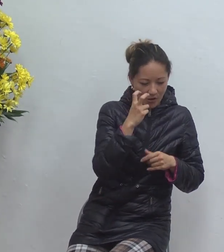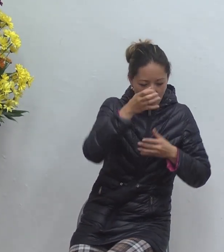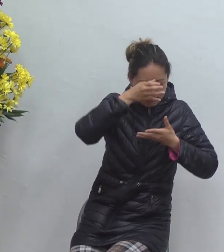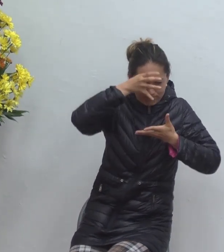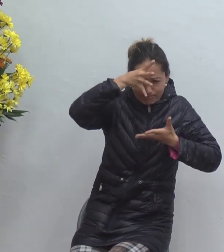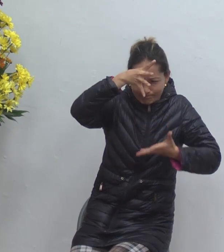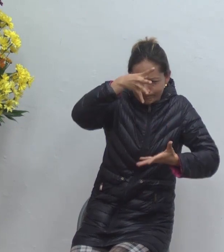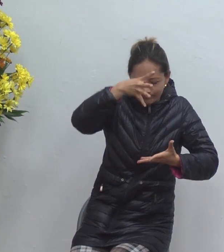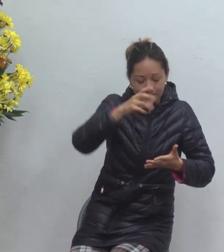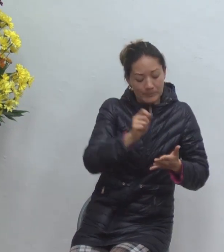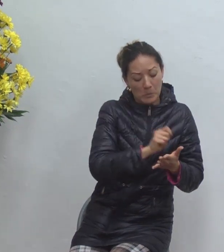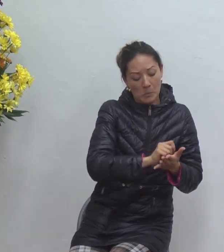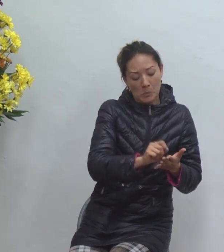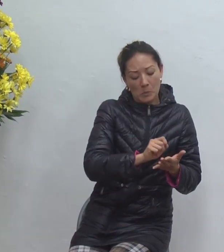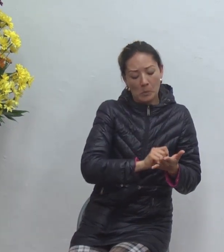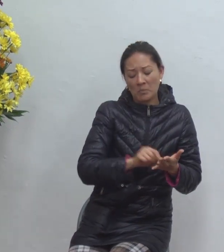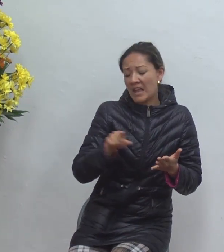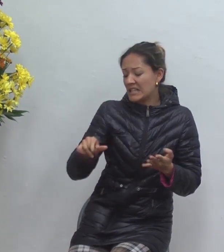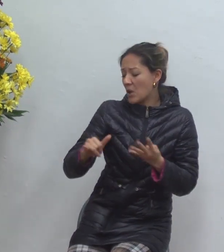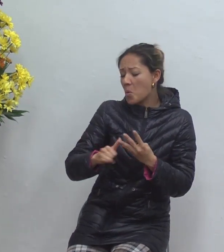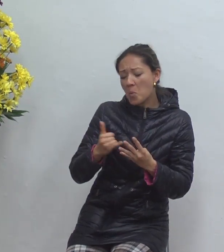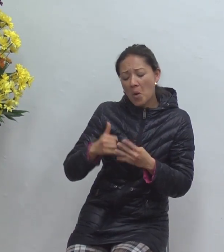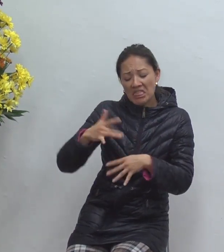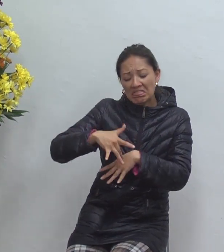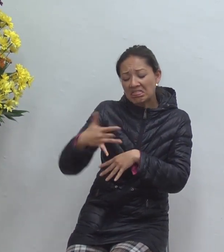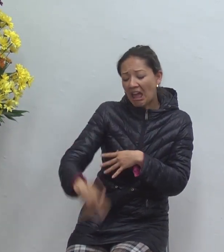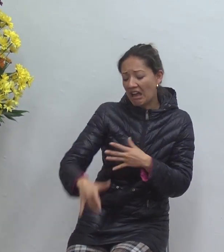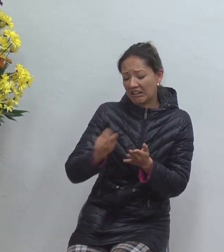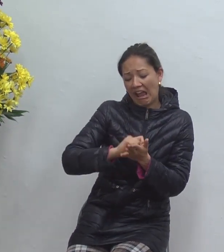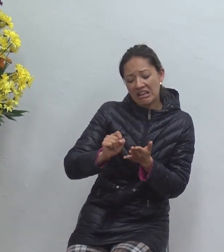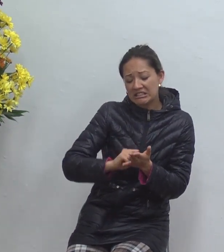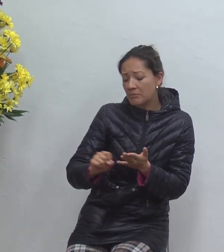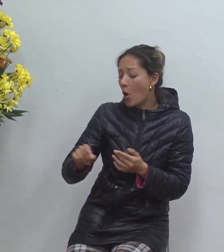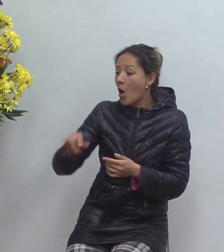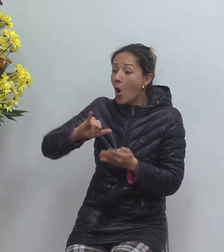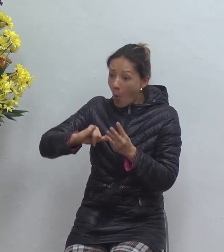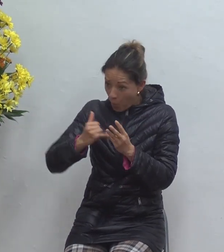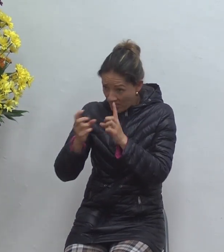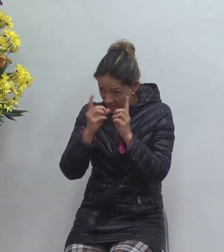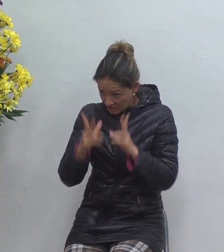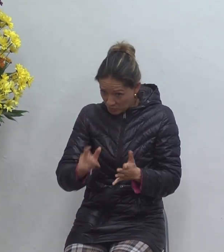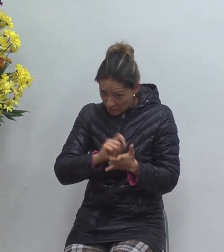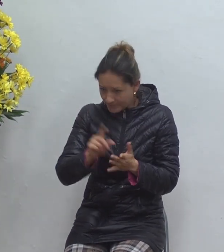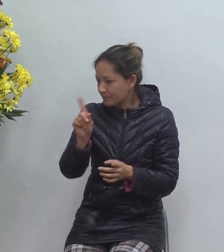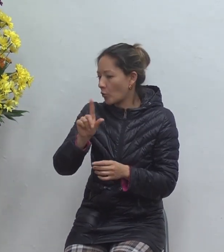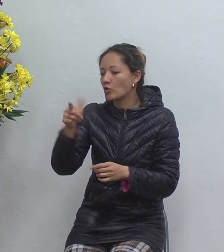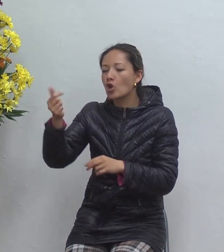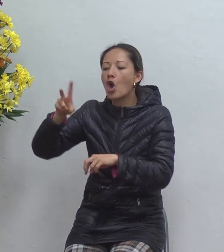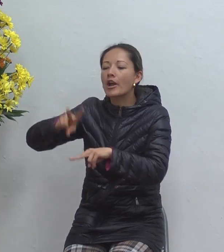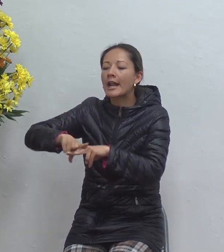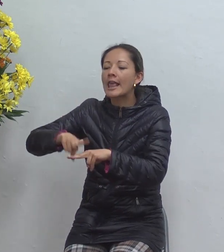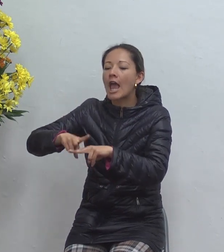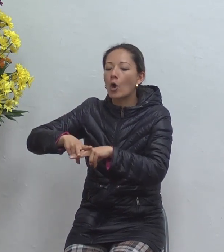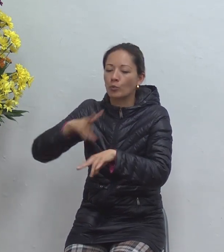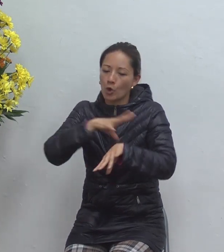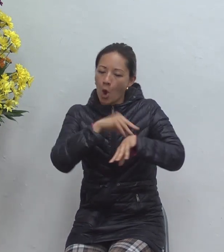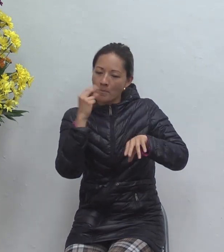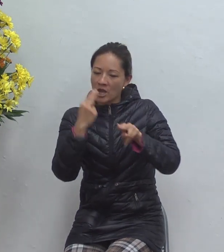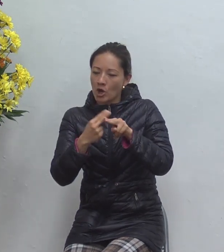tardío del siglo tercero escrito por un griego filósofo porque es tan profundo que en esa profundidad no podía venir de los